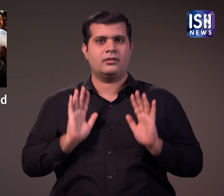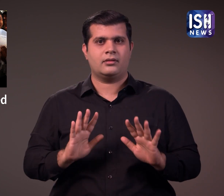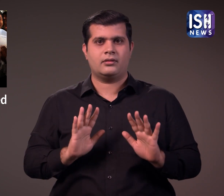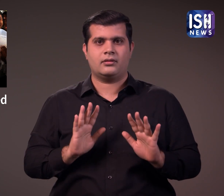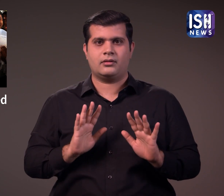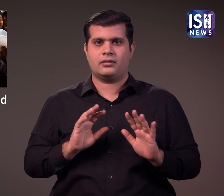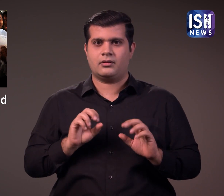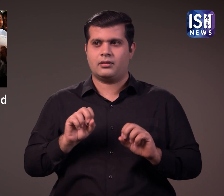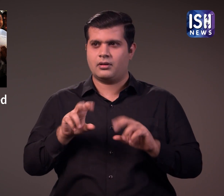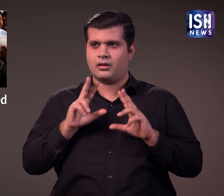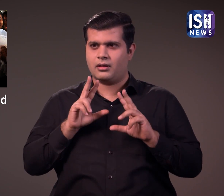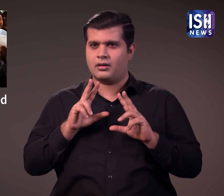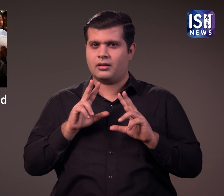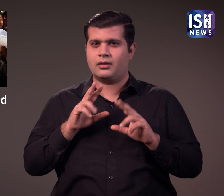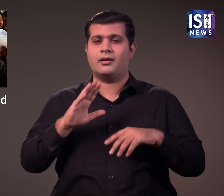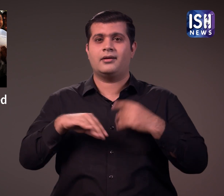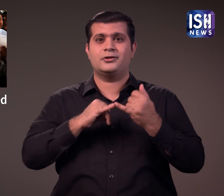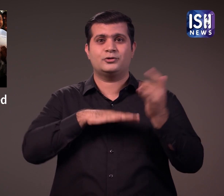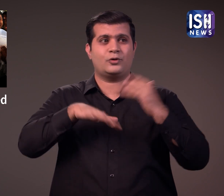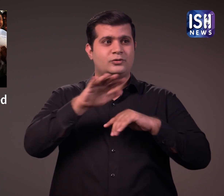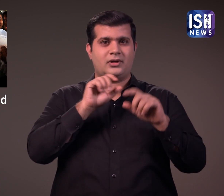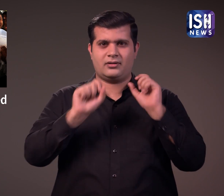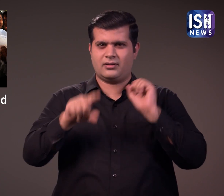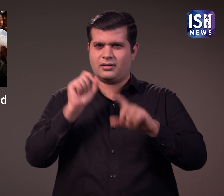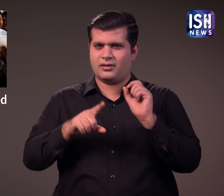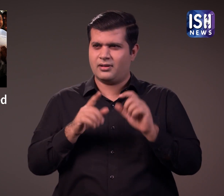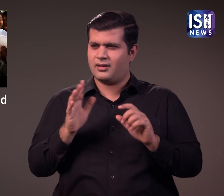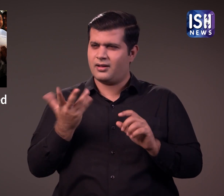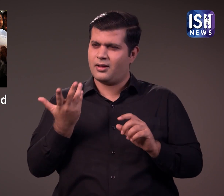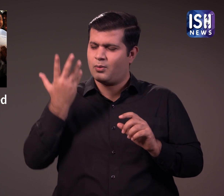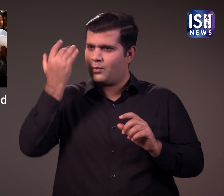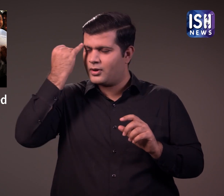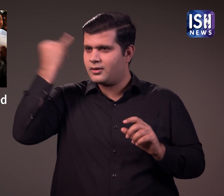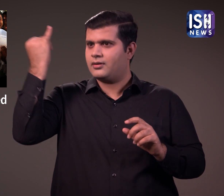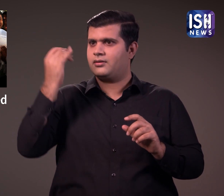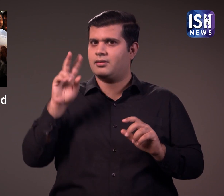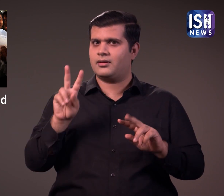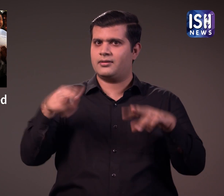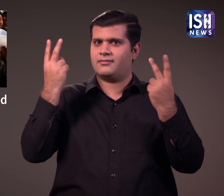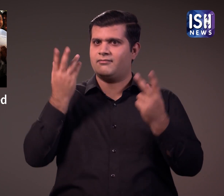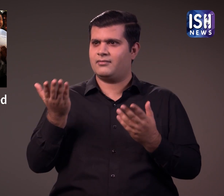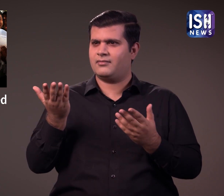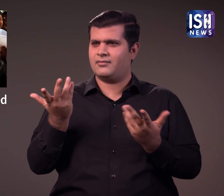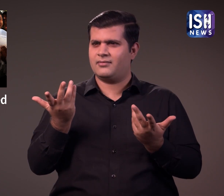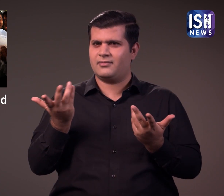विश्वास है आश्चरे जनक सोशल मीडिया पर लोग इस अनोखी शादी के बारे में चकित थे